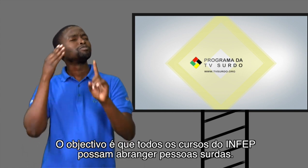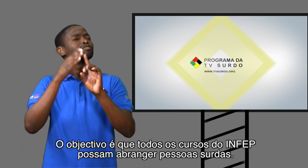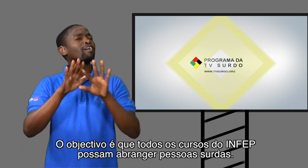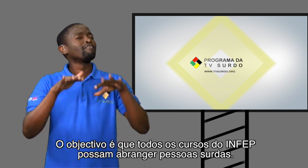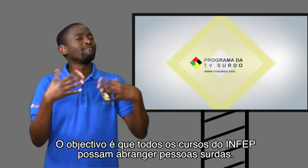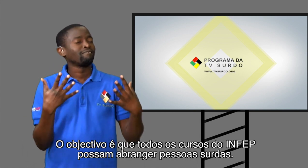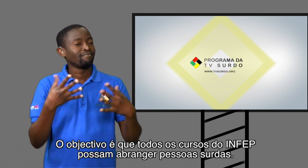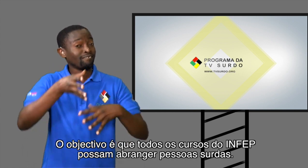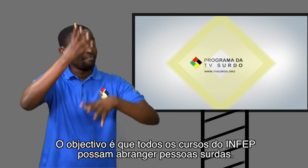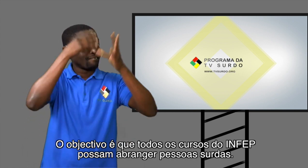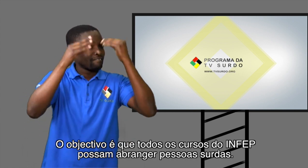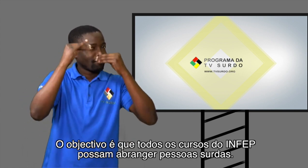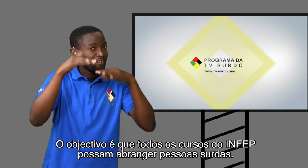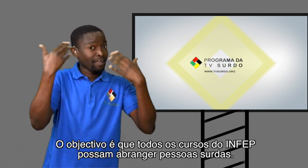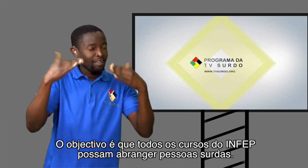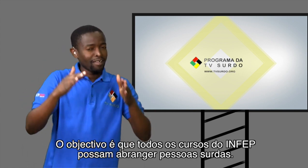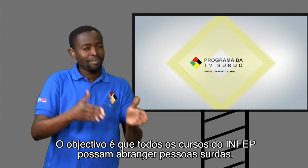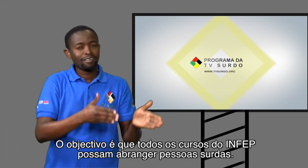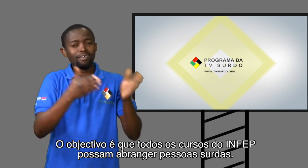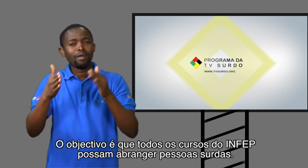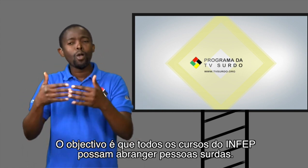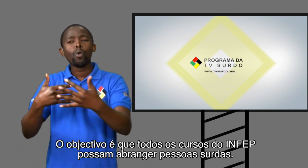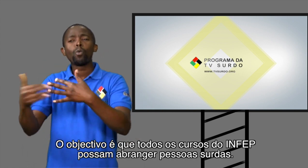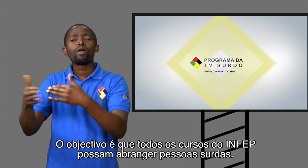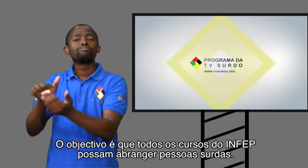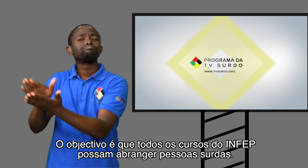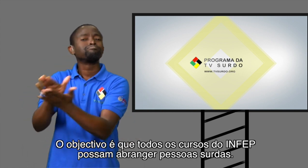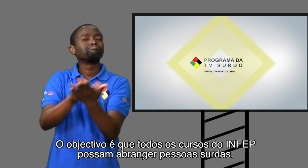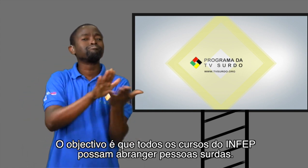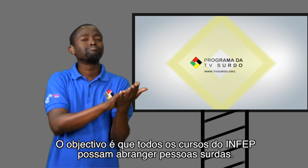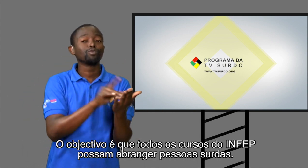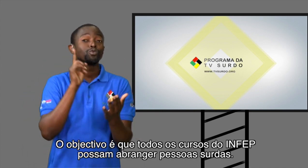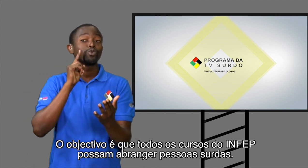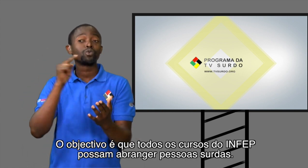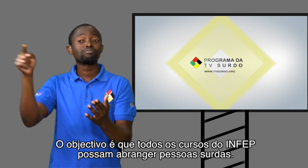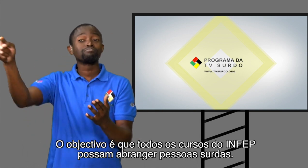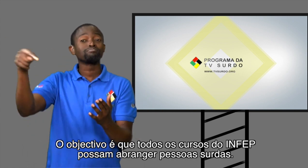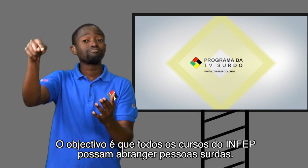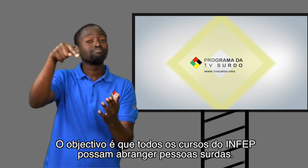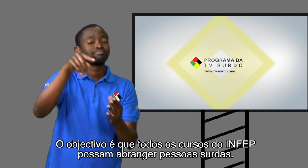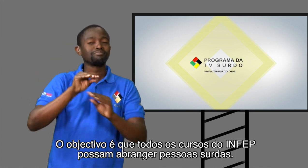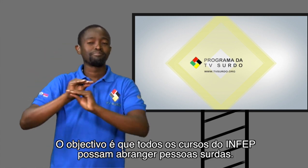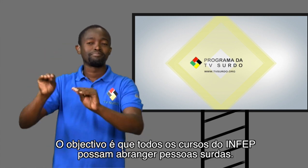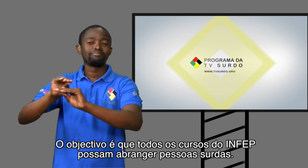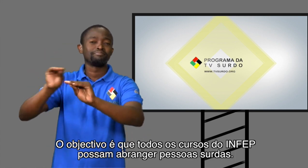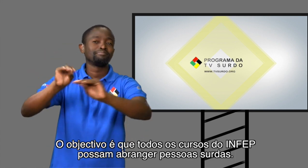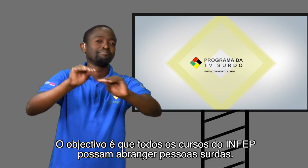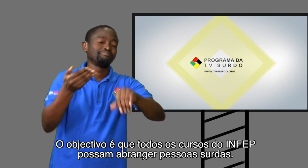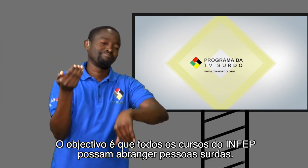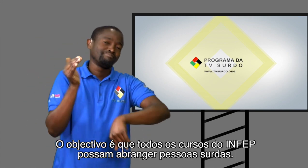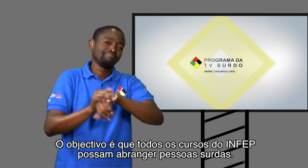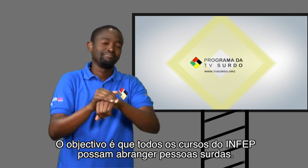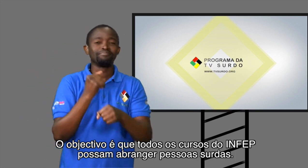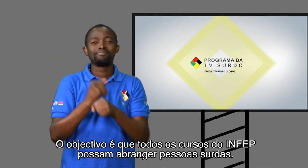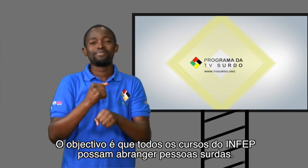O objetivo é que todos os cursos do INEFP Possam abranger pessoas surdas